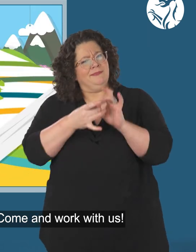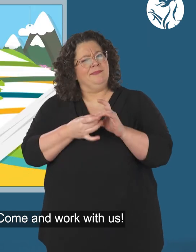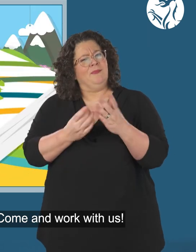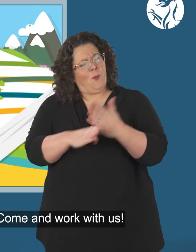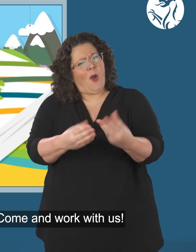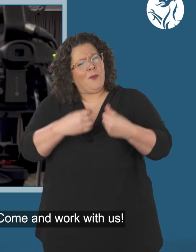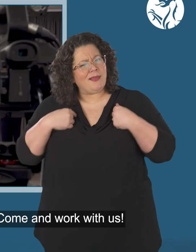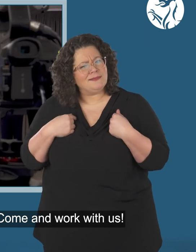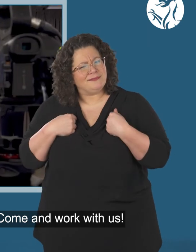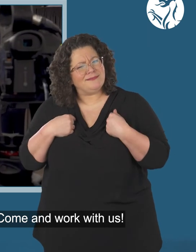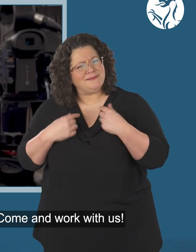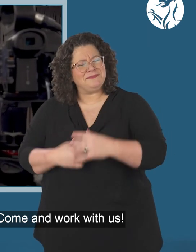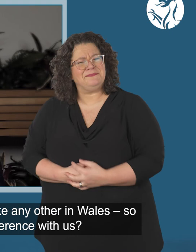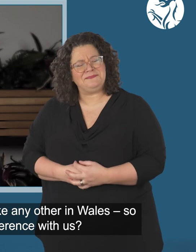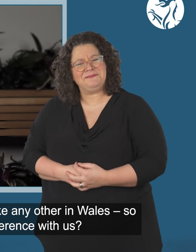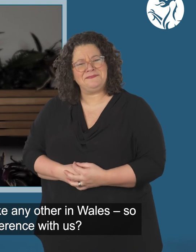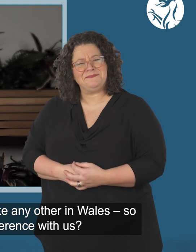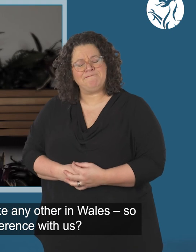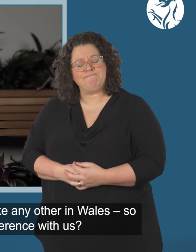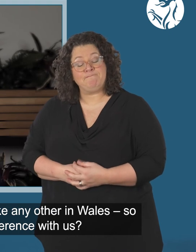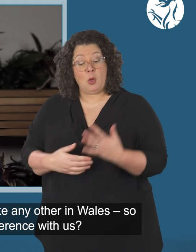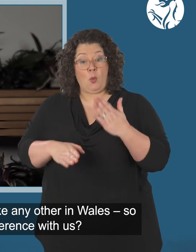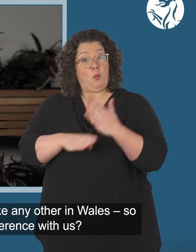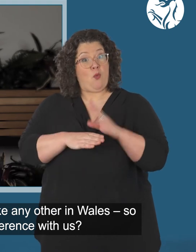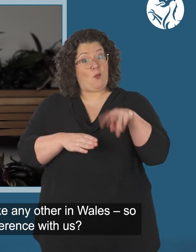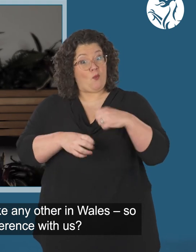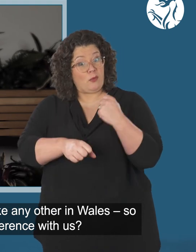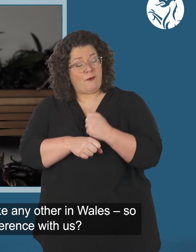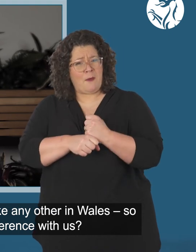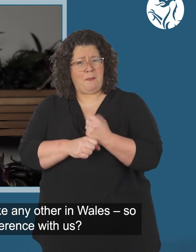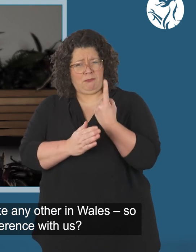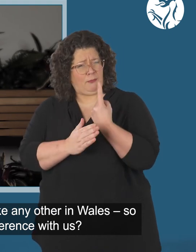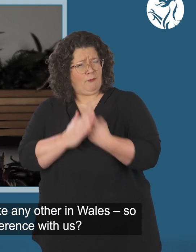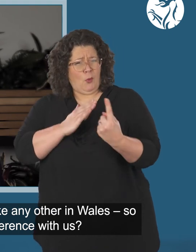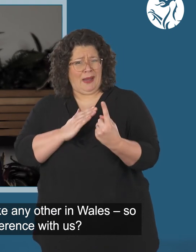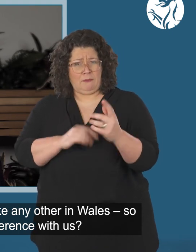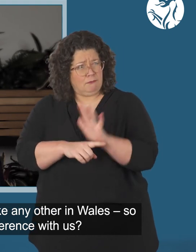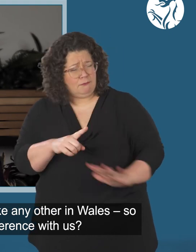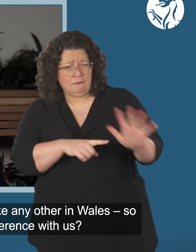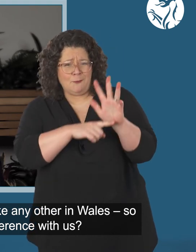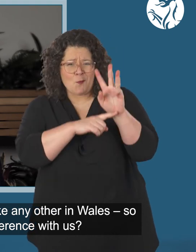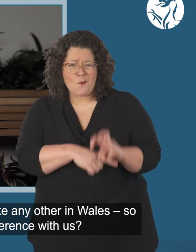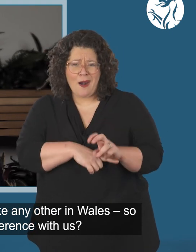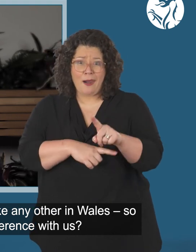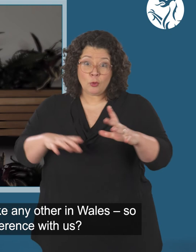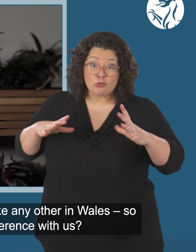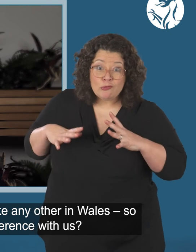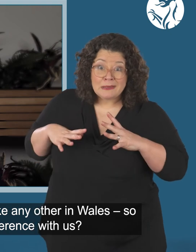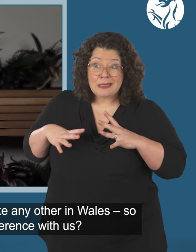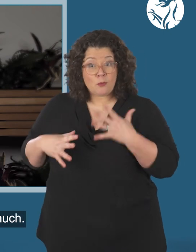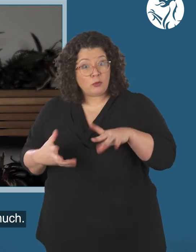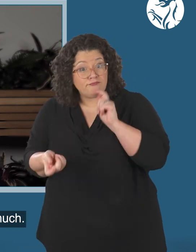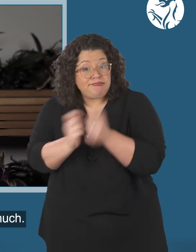gyda ni. A job at the Welsh Government is unlike any other in Wales so are you ready to make a difference with us?